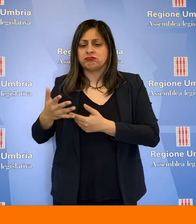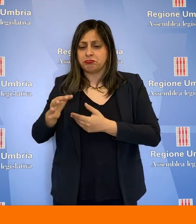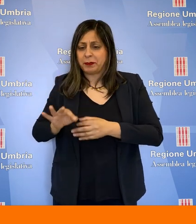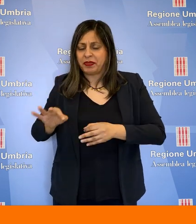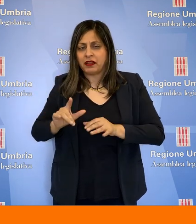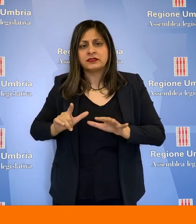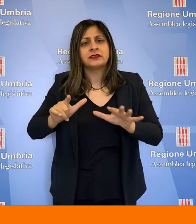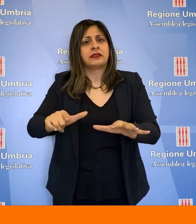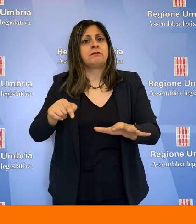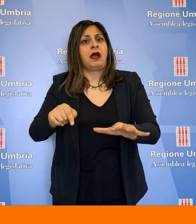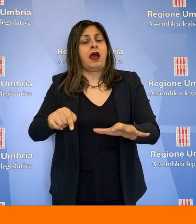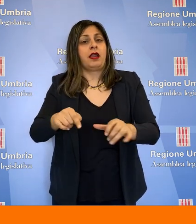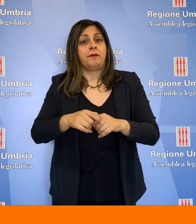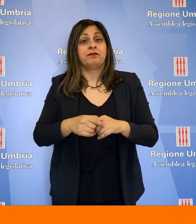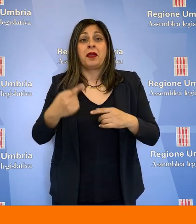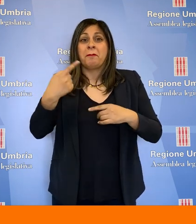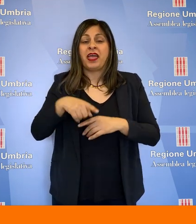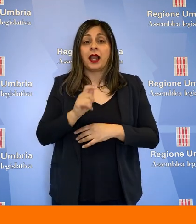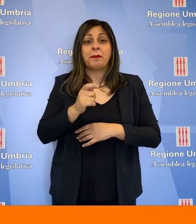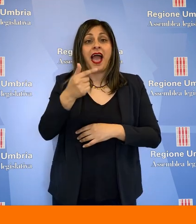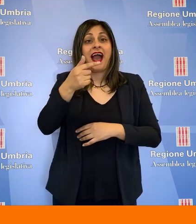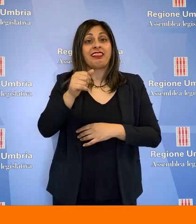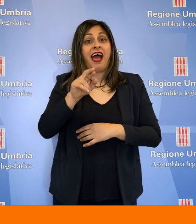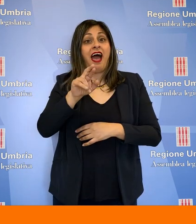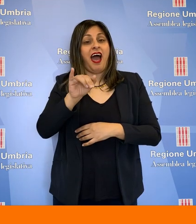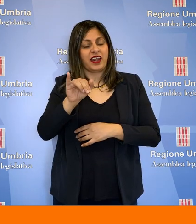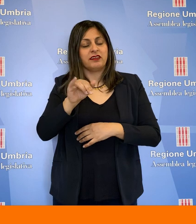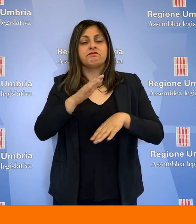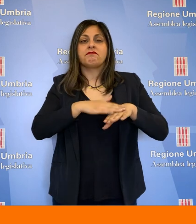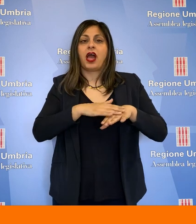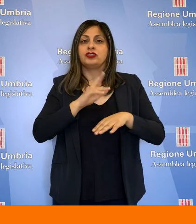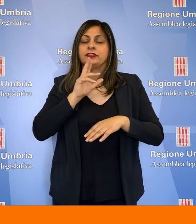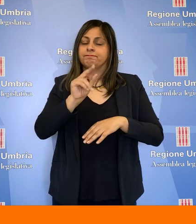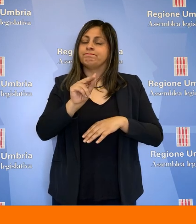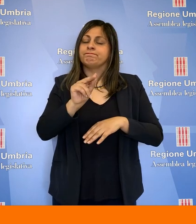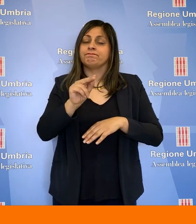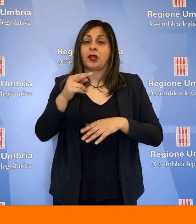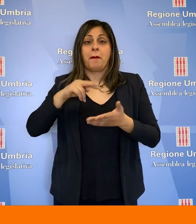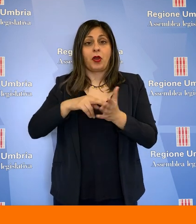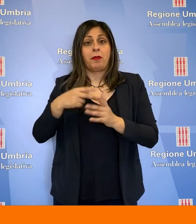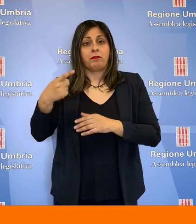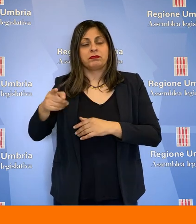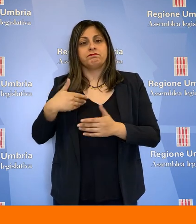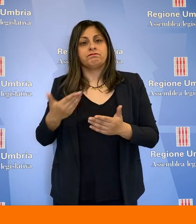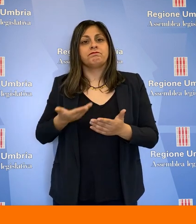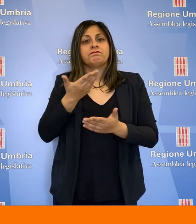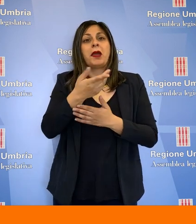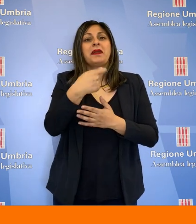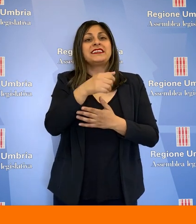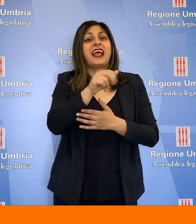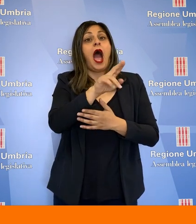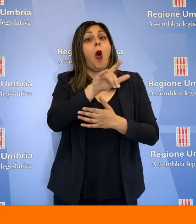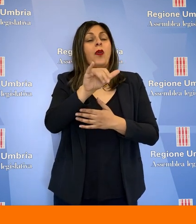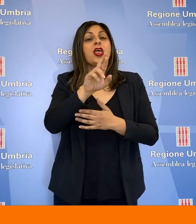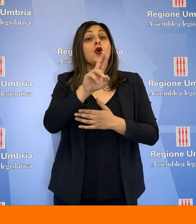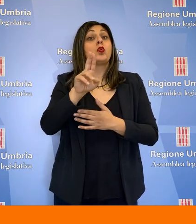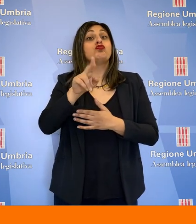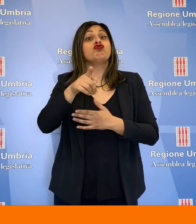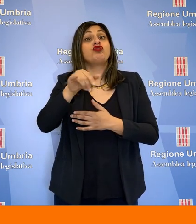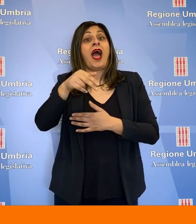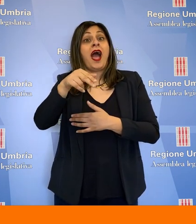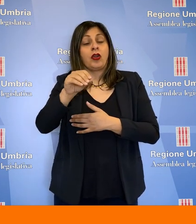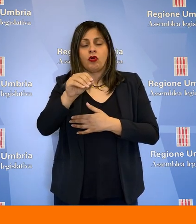regionale Michele Fioroni, un incontro con lo stesso assessore di alcuni rappresentanti delle due associazioni, già la prossima